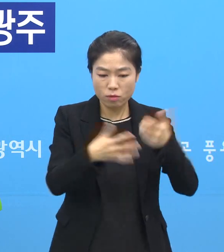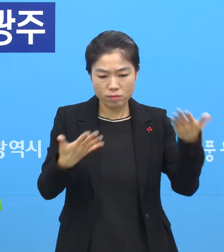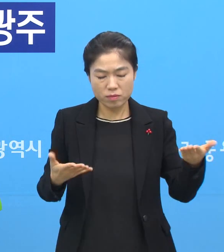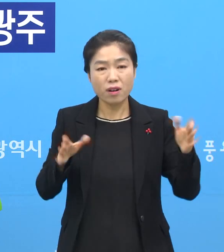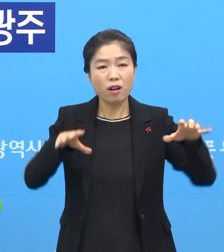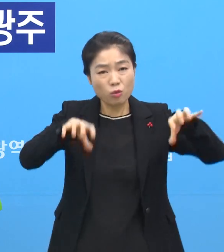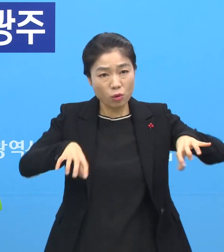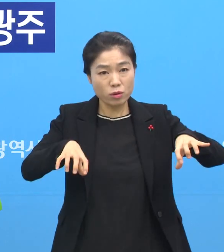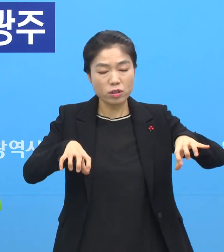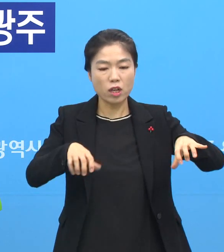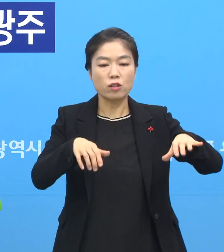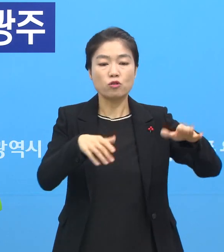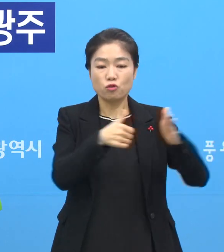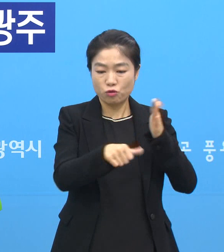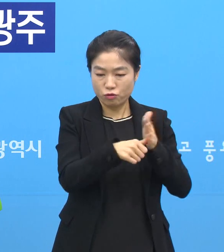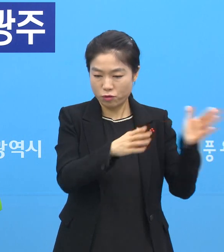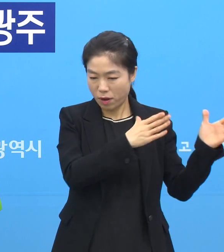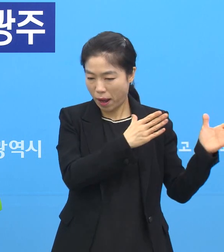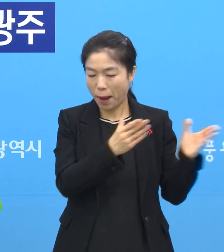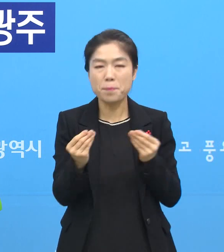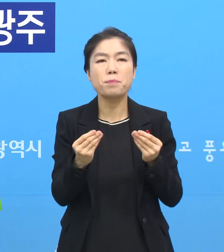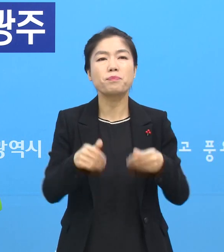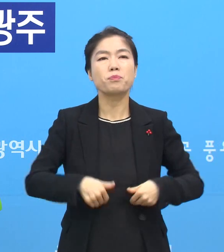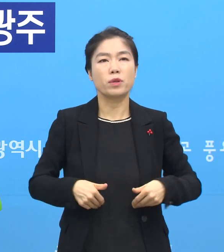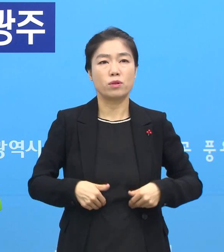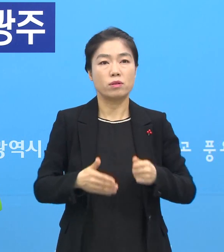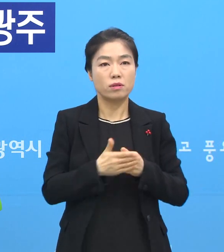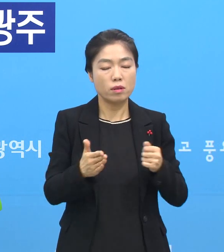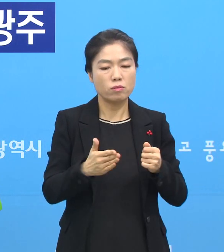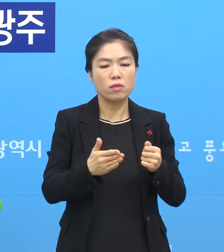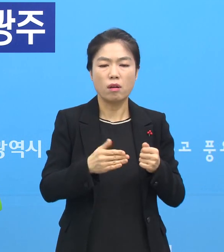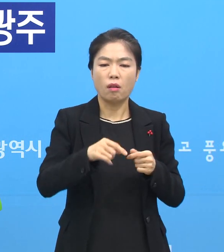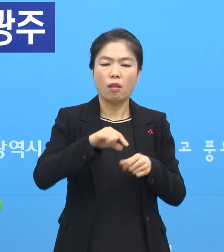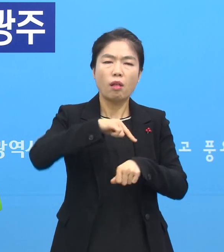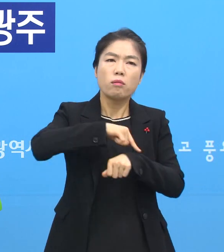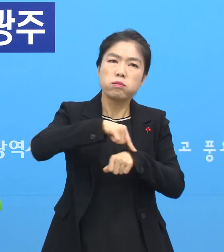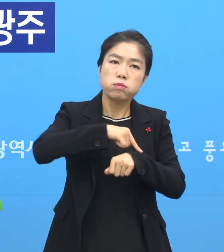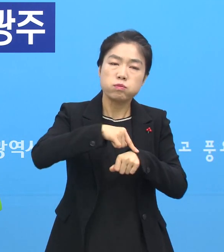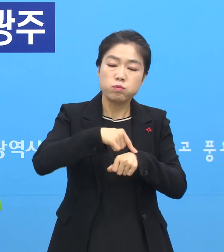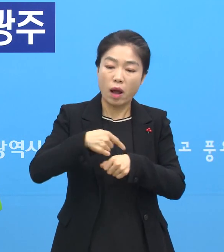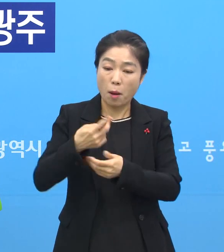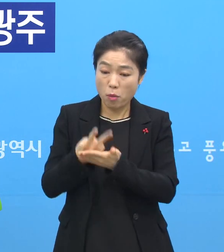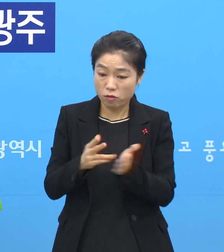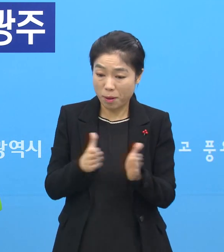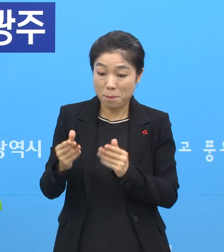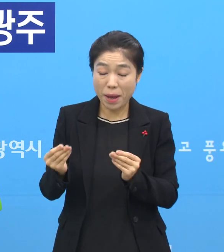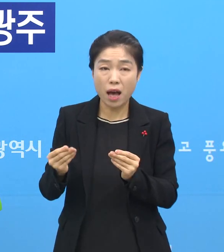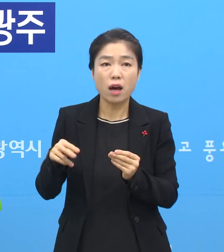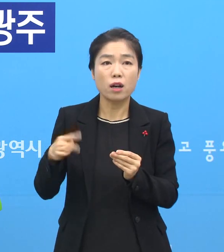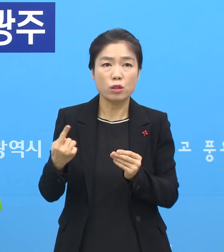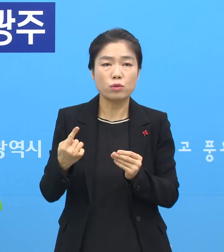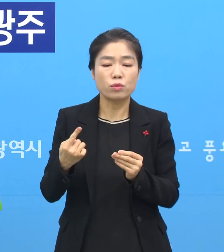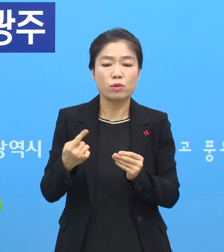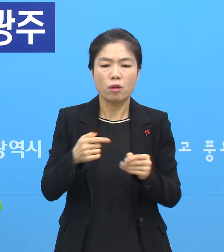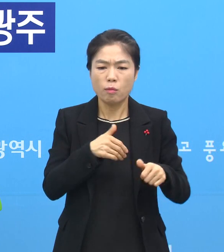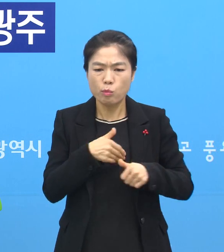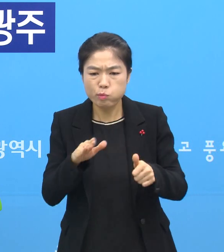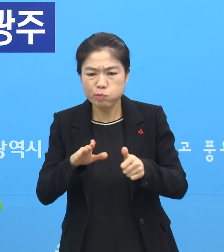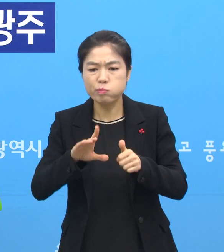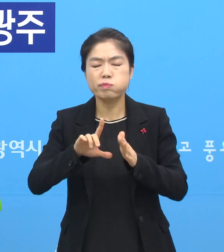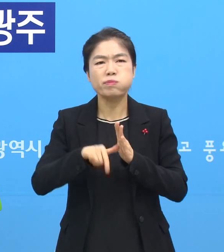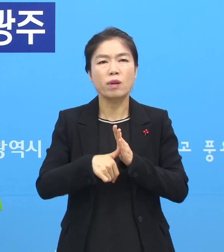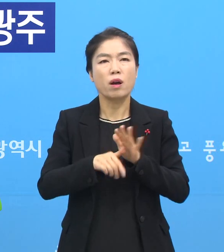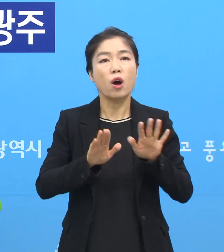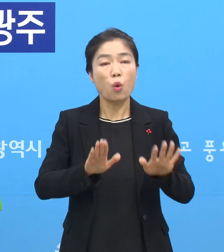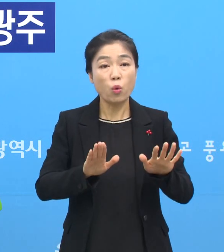준비물들이 좀 맞춰져야 됩니다. 그래서 후송하는 시간이 병상이 있다 하더라도 가급적 저희는 오늘